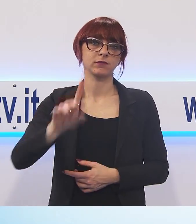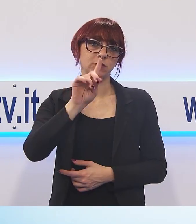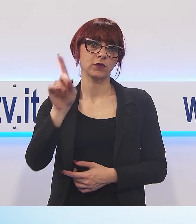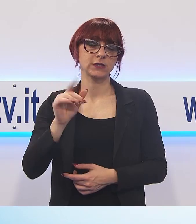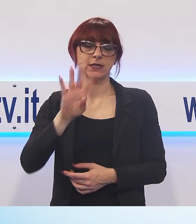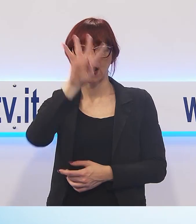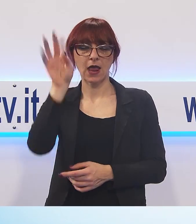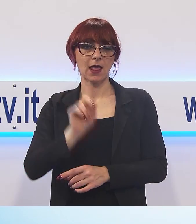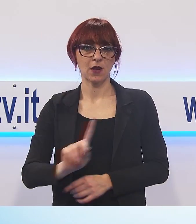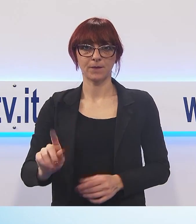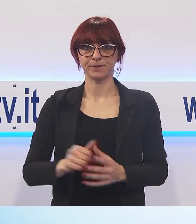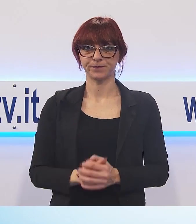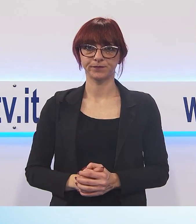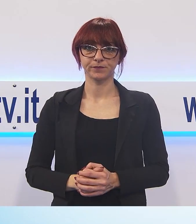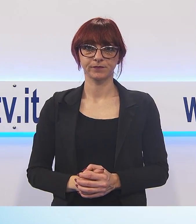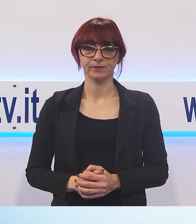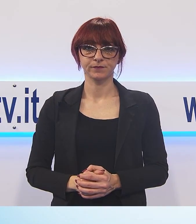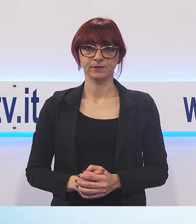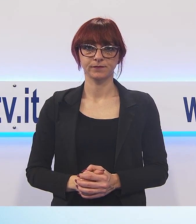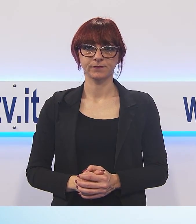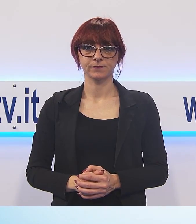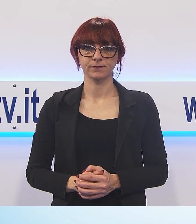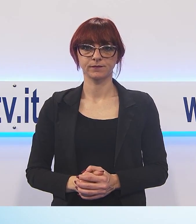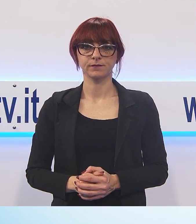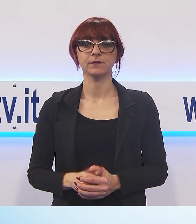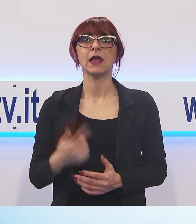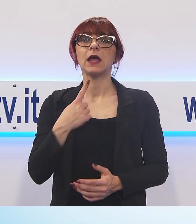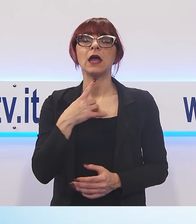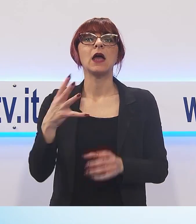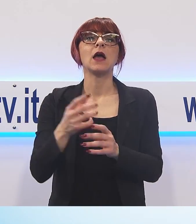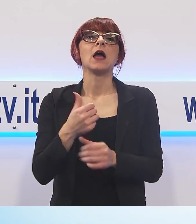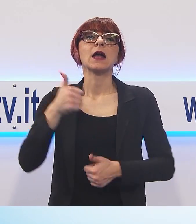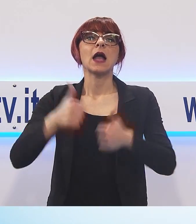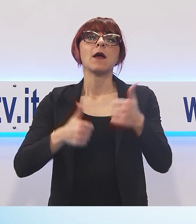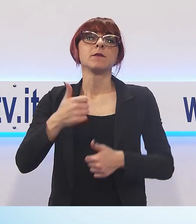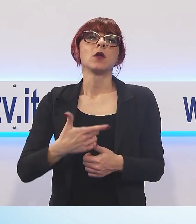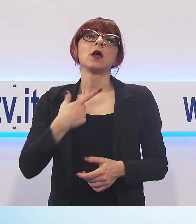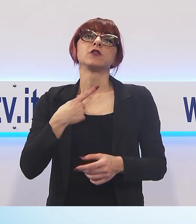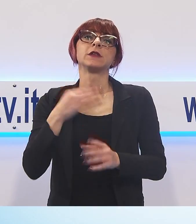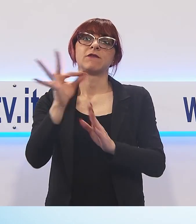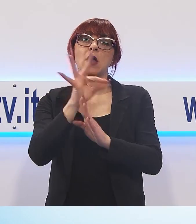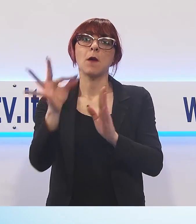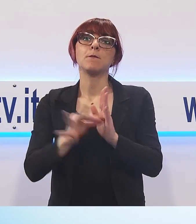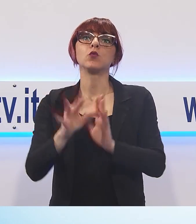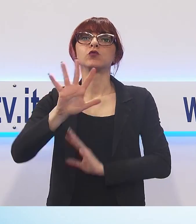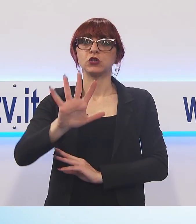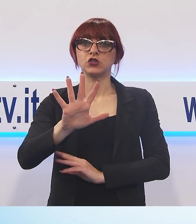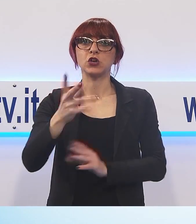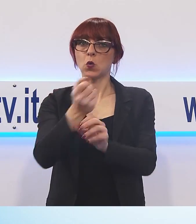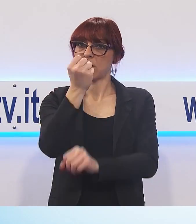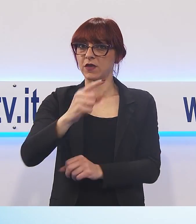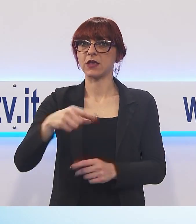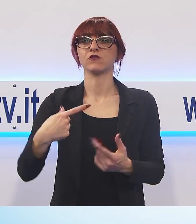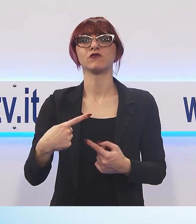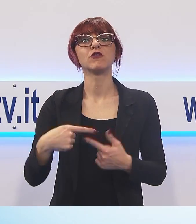necessario vincere la partita, se nella tradizione vince chi arriva prima a 4 punti, nel campionato si doveva raggiungere il quinto punto. Poi, alcune